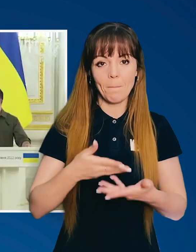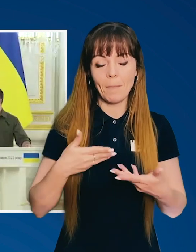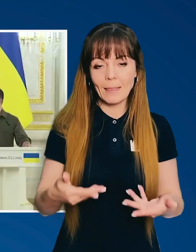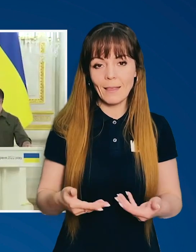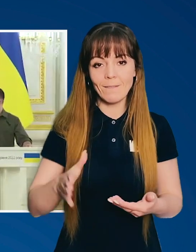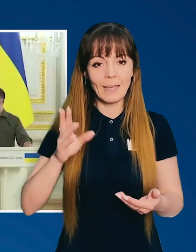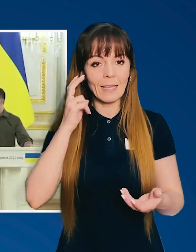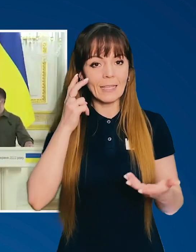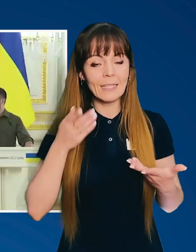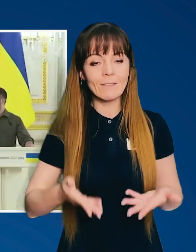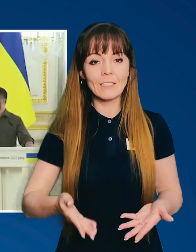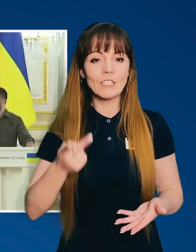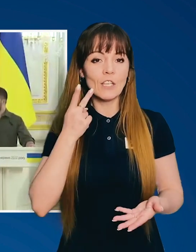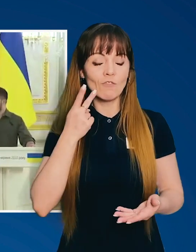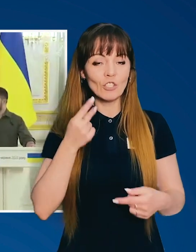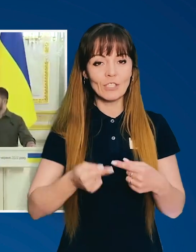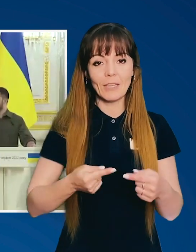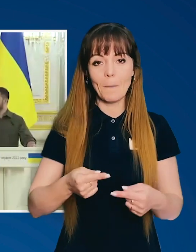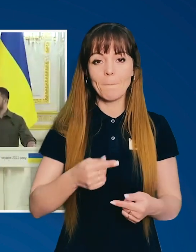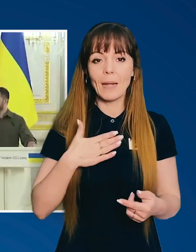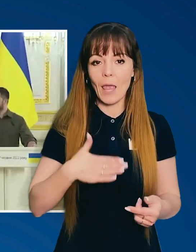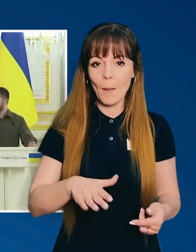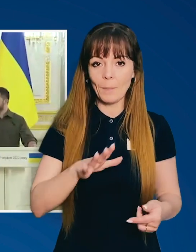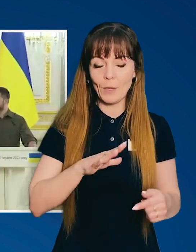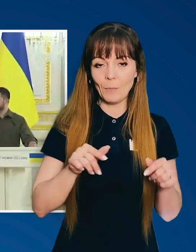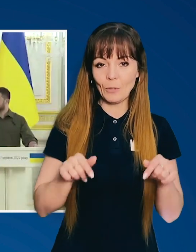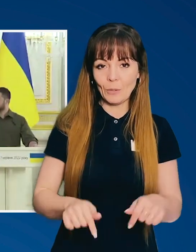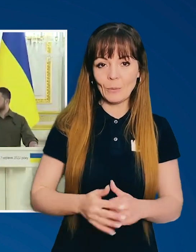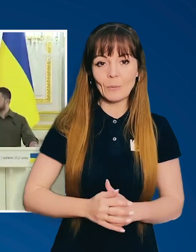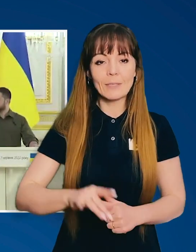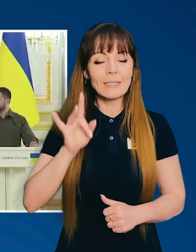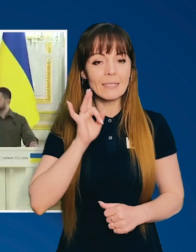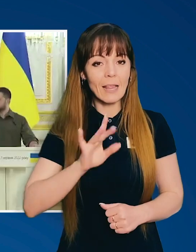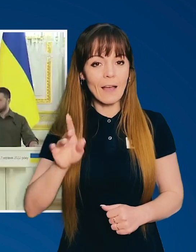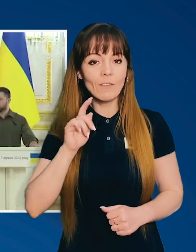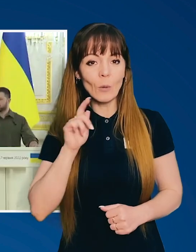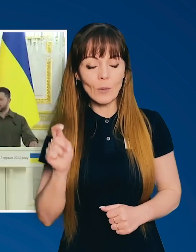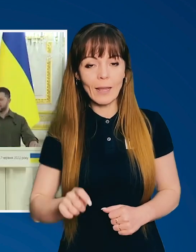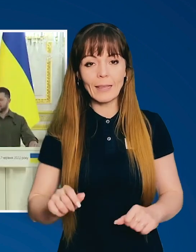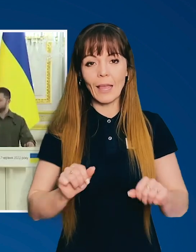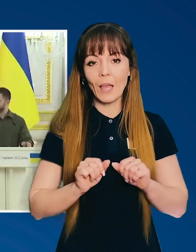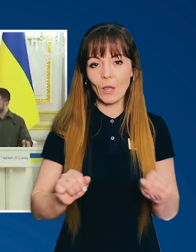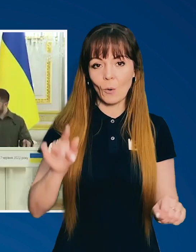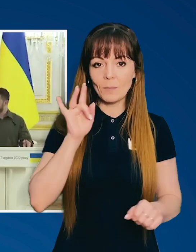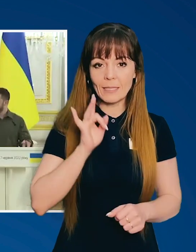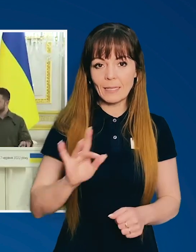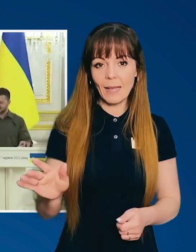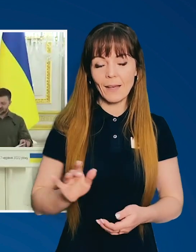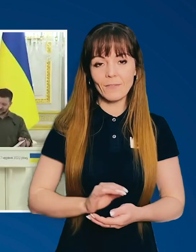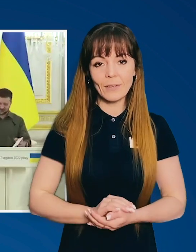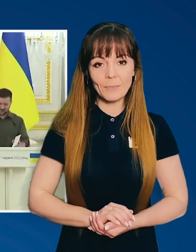гостите в мене у Києві. Завжди прийомно бути тут. Слава Україні!